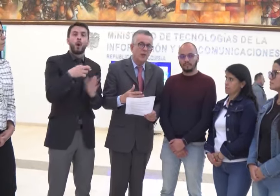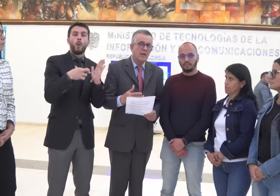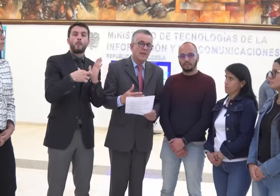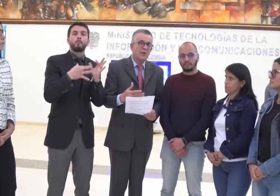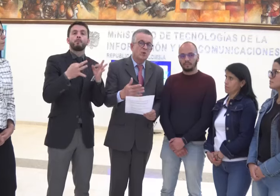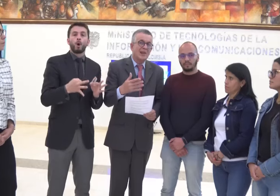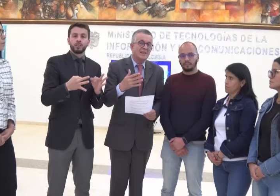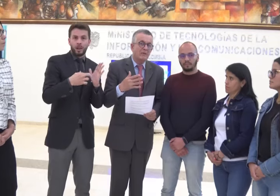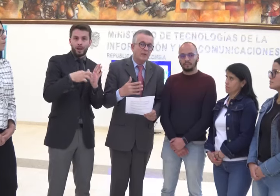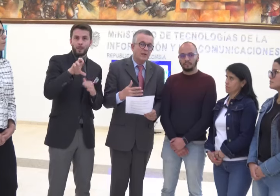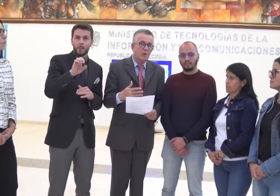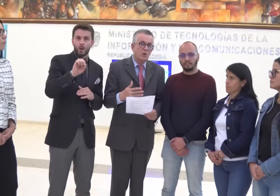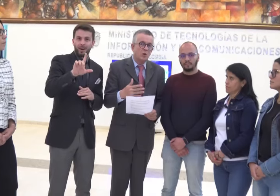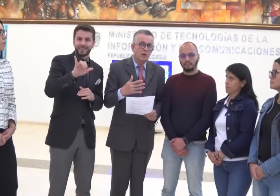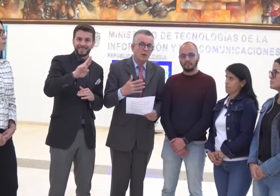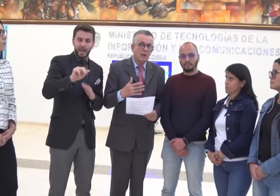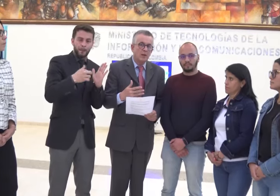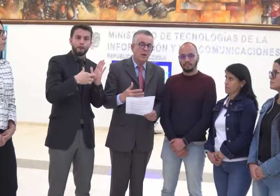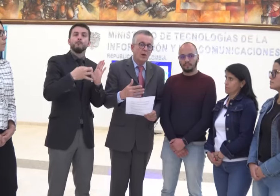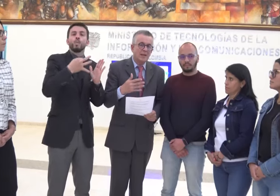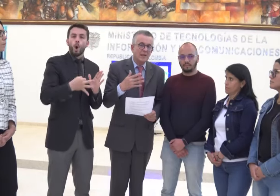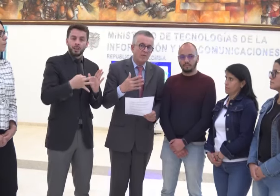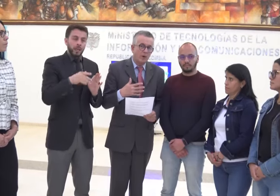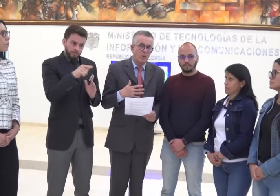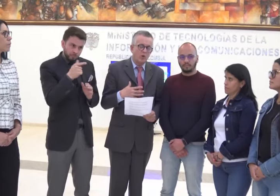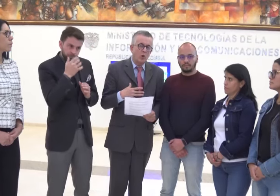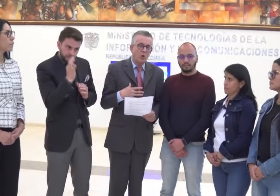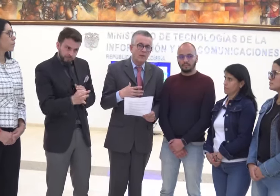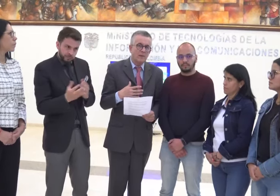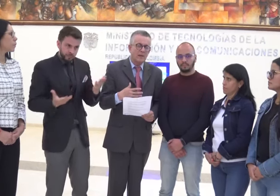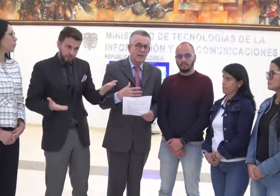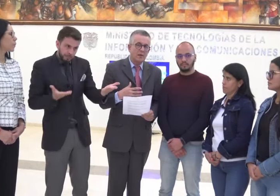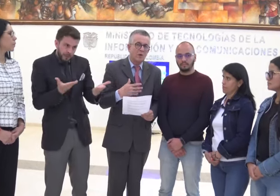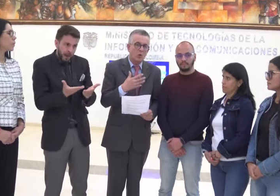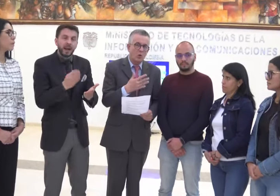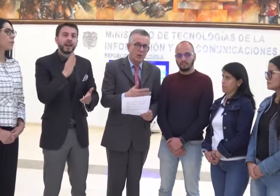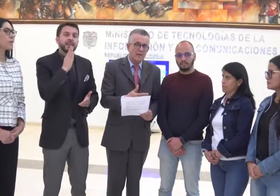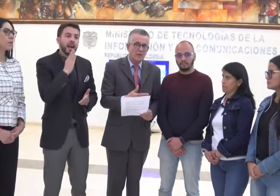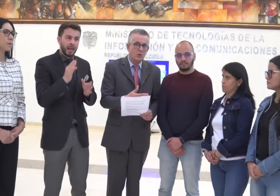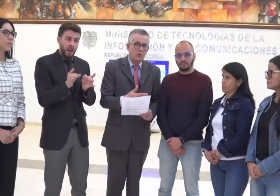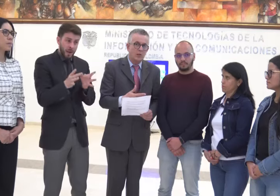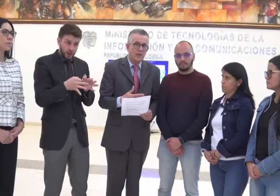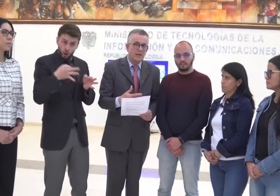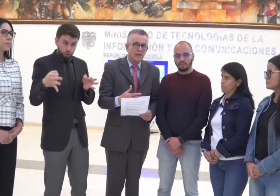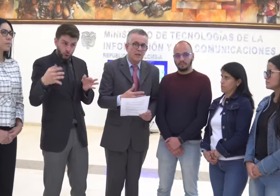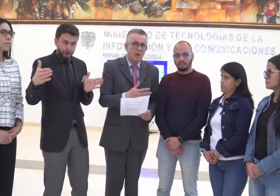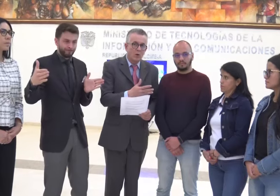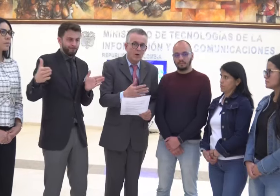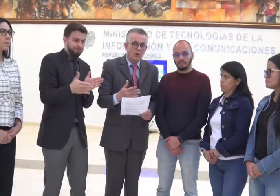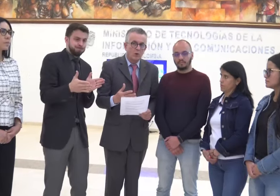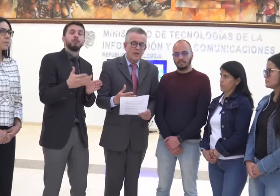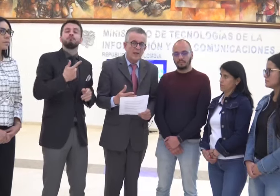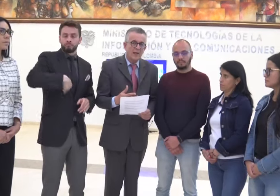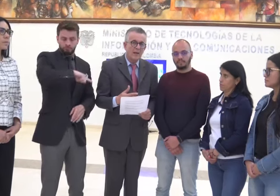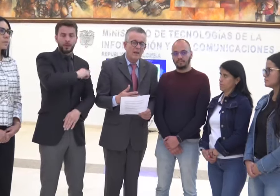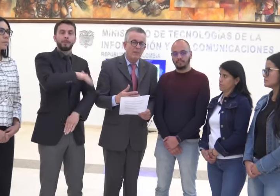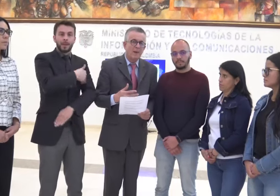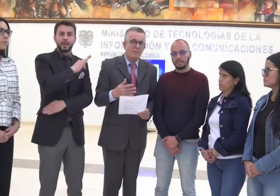que es una definición que lo hace de forma autónoma el ministerio en concordancia con ustedes, con la comunidad para